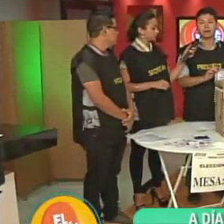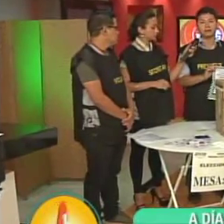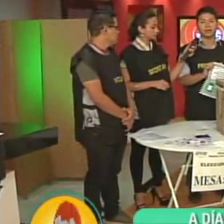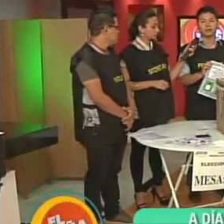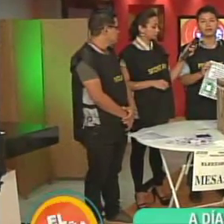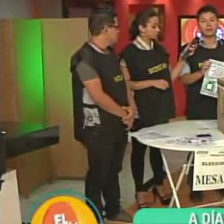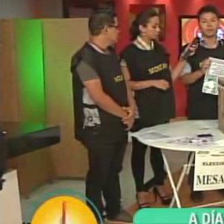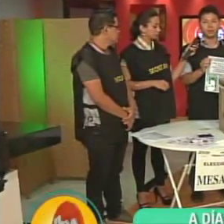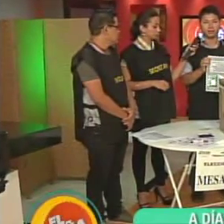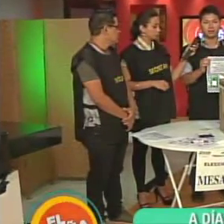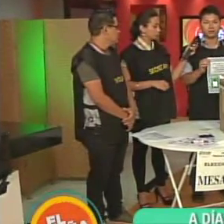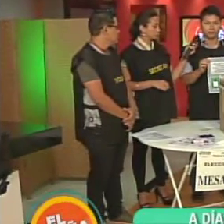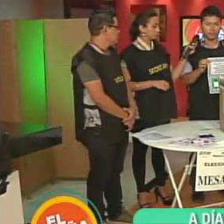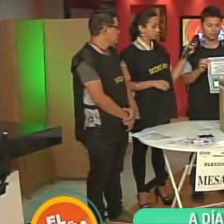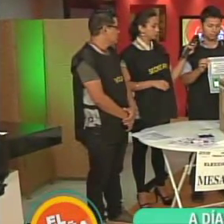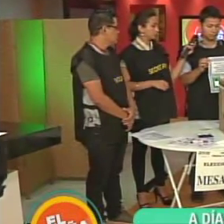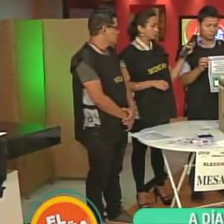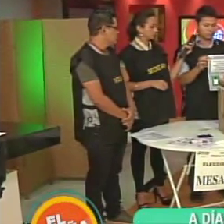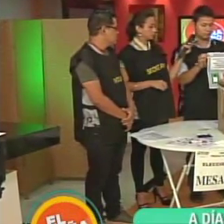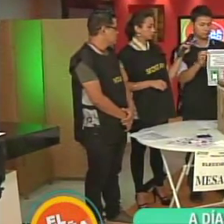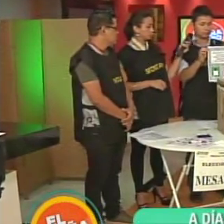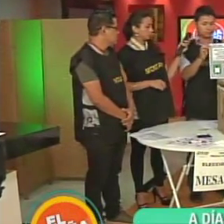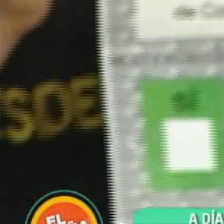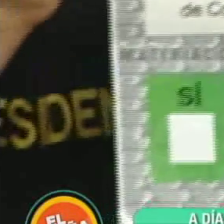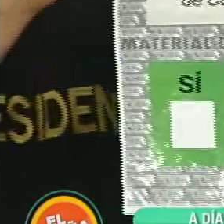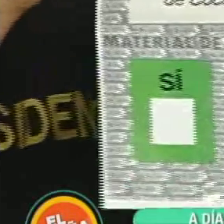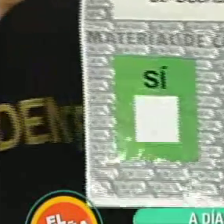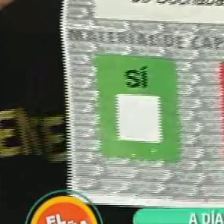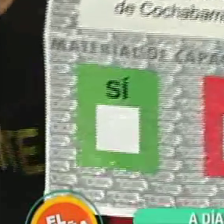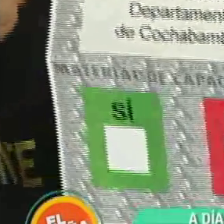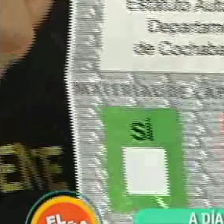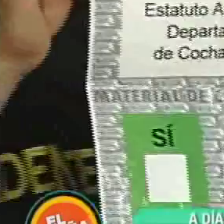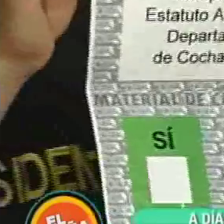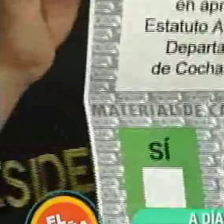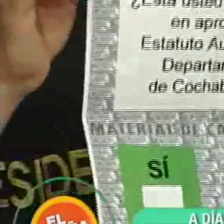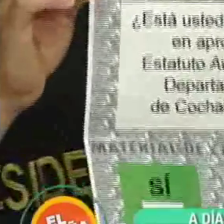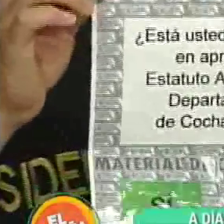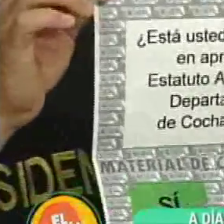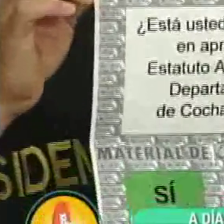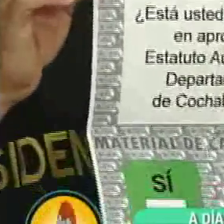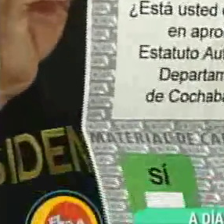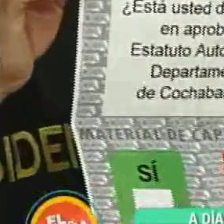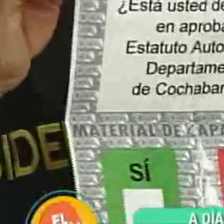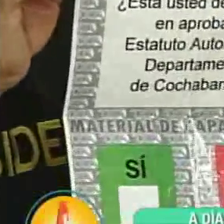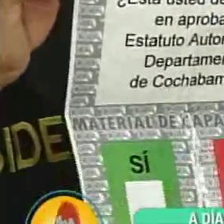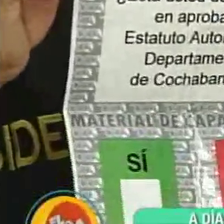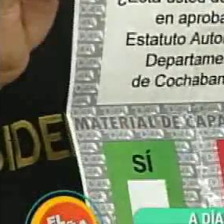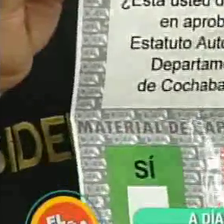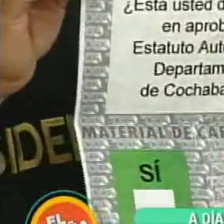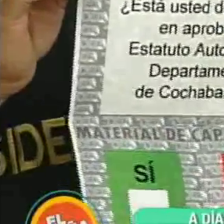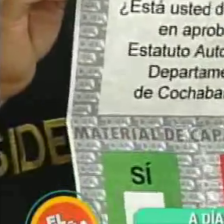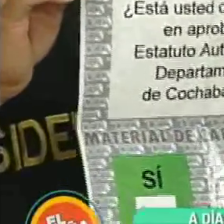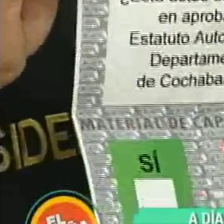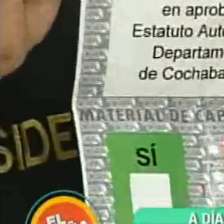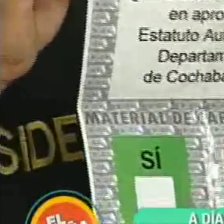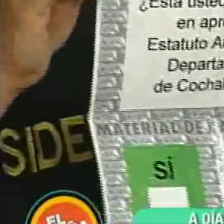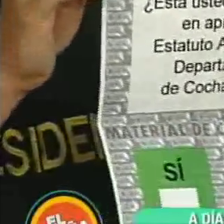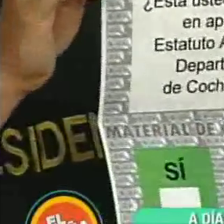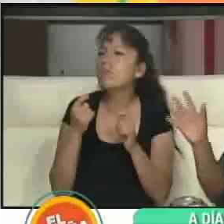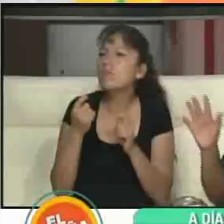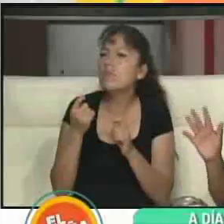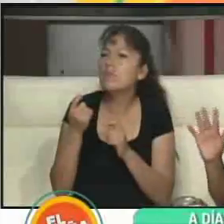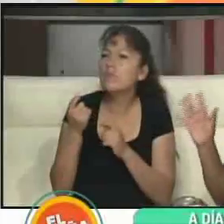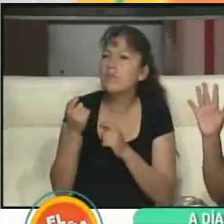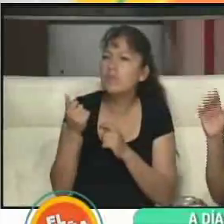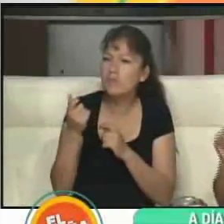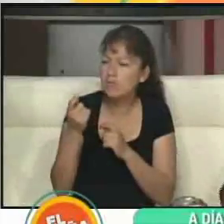que hacerle la entrega de la papeleta de su frágil. ¿Esta va a ser la papeleta, el mismo tamaño o esta es solo una muestra? Es una muestra nomás. ¿O sea, es más grande el tamaño? Un poco más